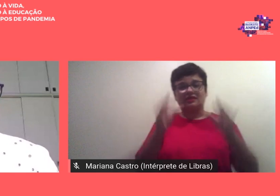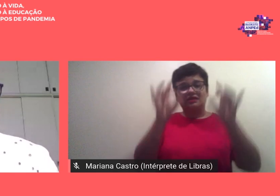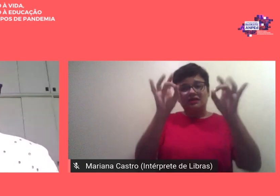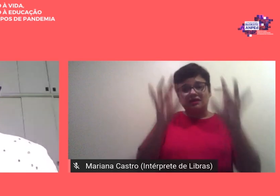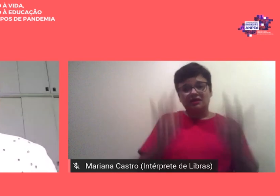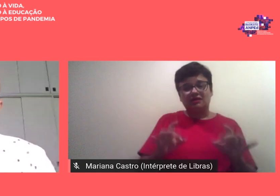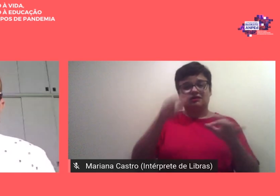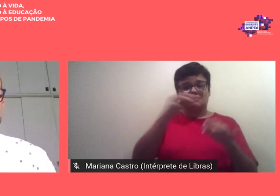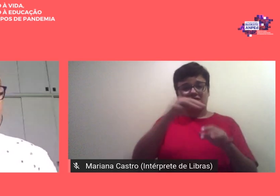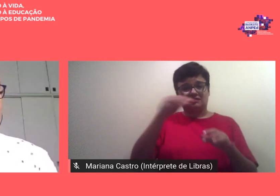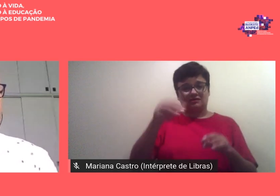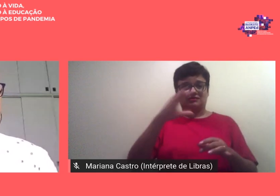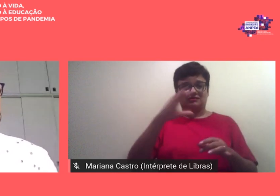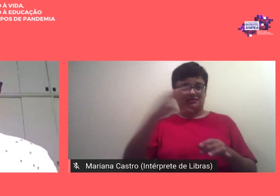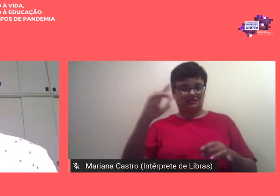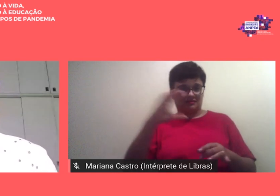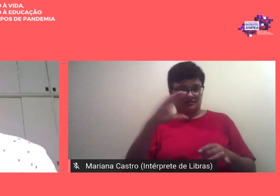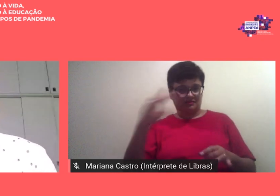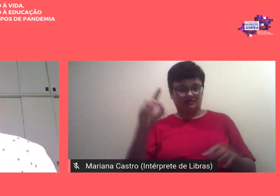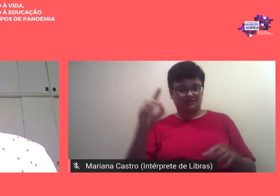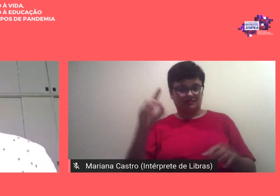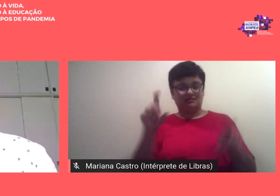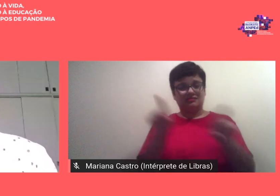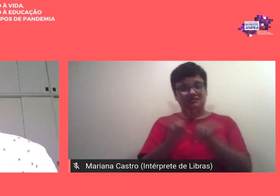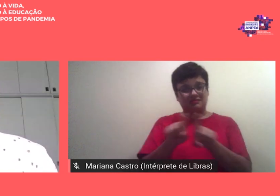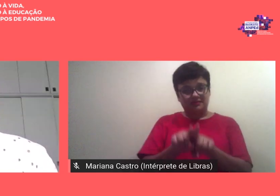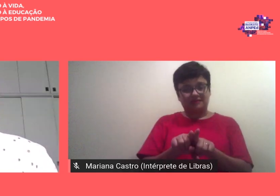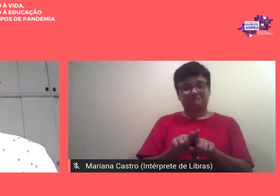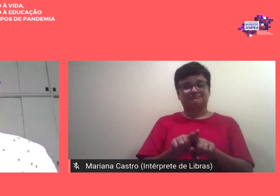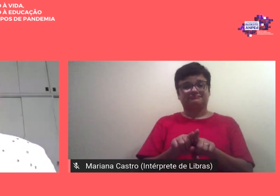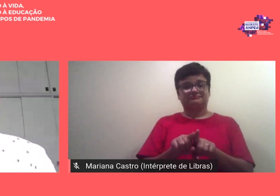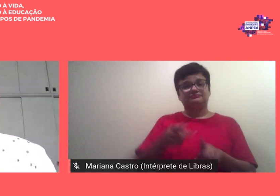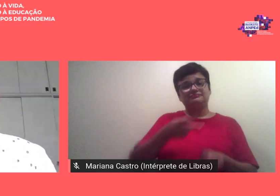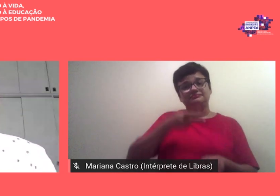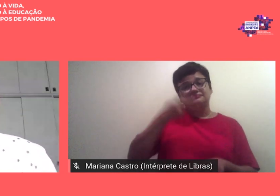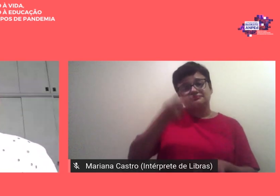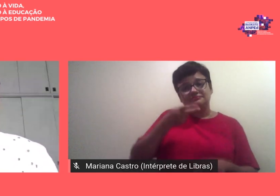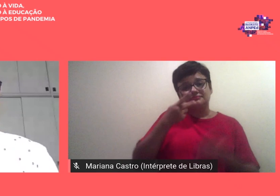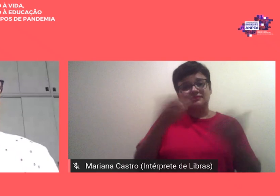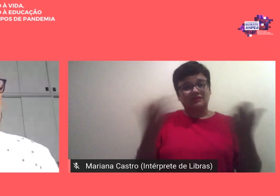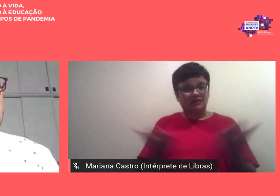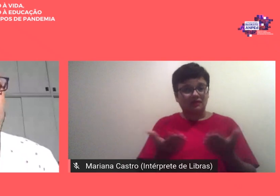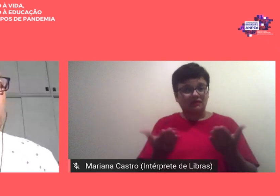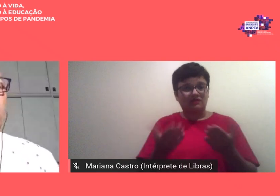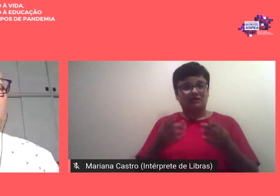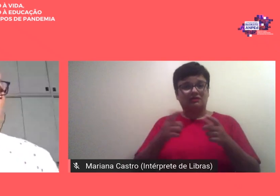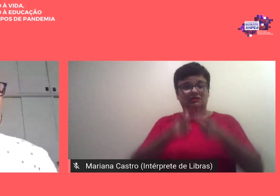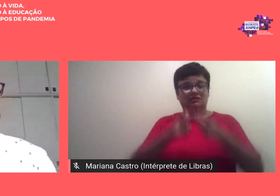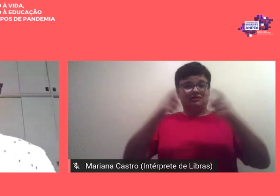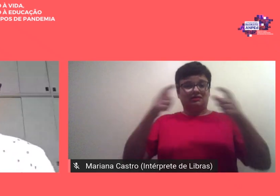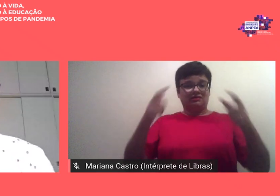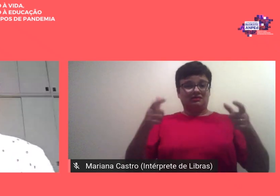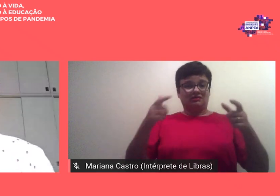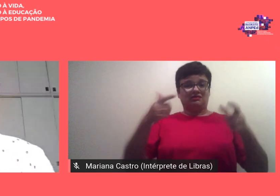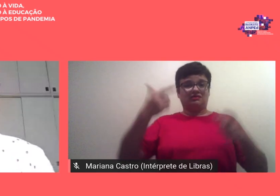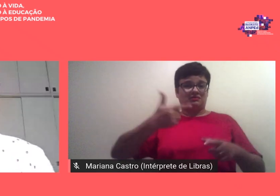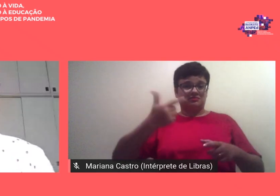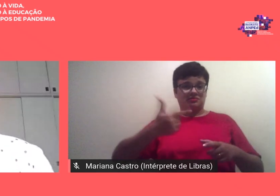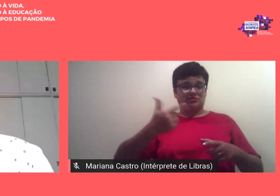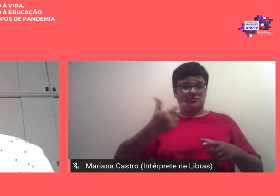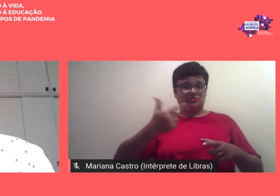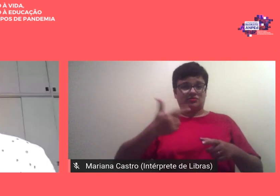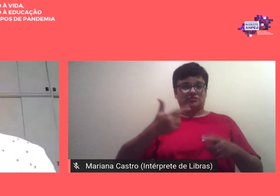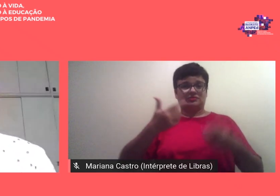monitores não poderia deixar de falar também do alcance que tivemos neste formato a segunda sessão pública da UPMS